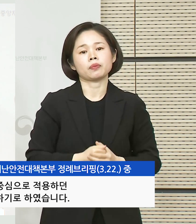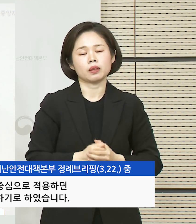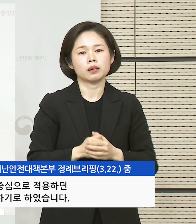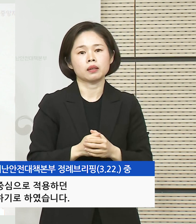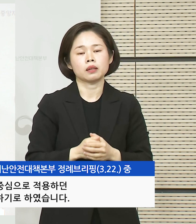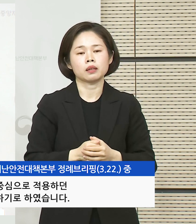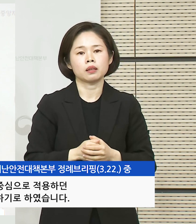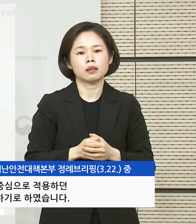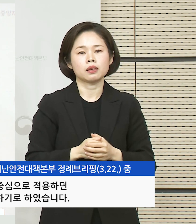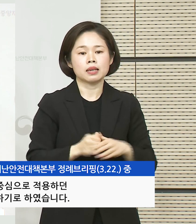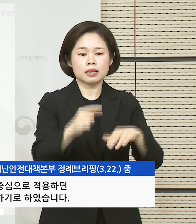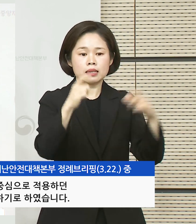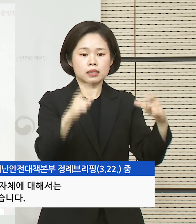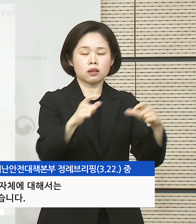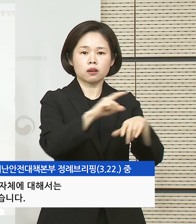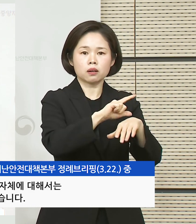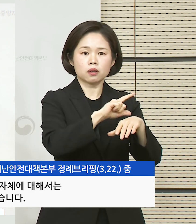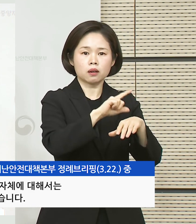확대하기로 하였습니다.